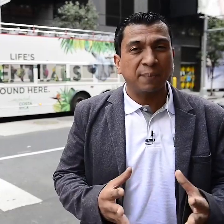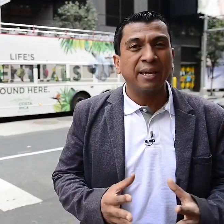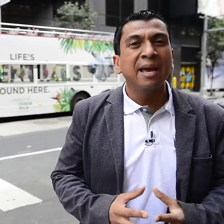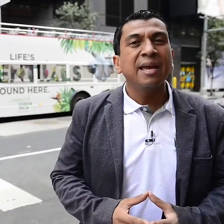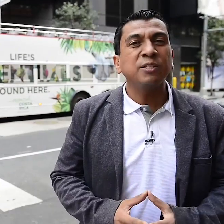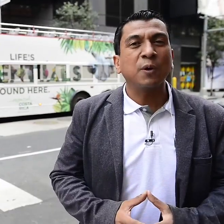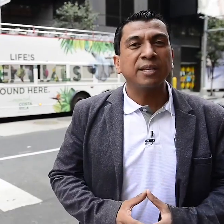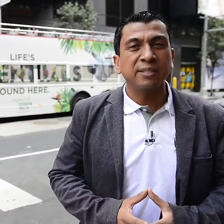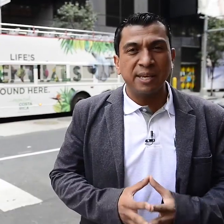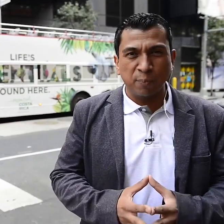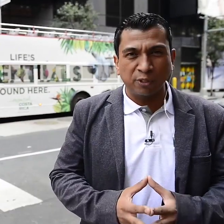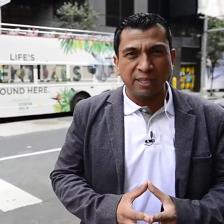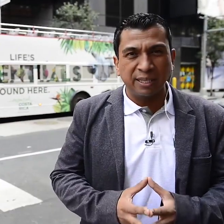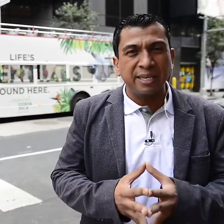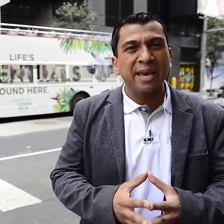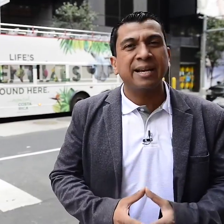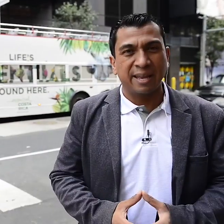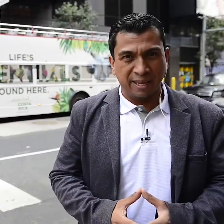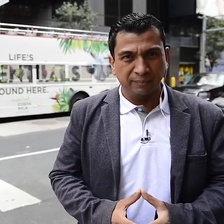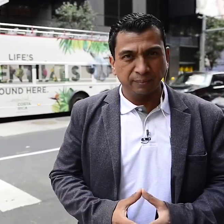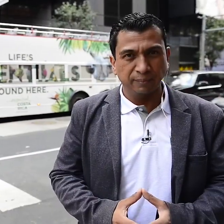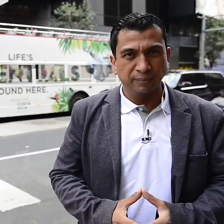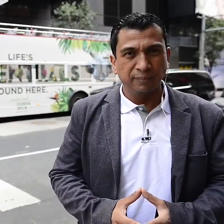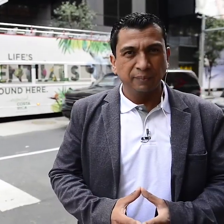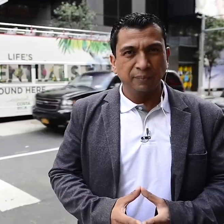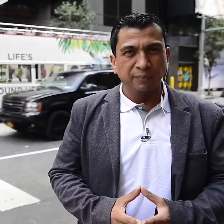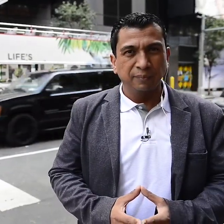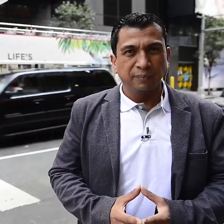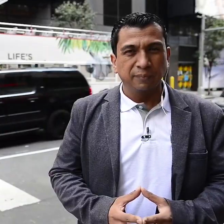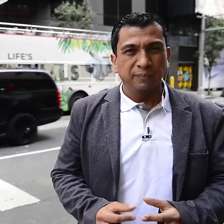estadounidenses, también en ciudades importantes en Canadá.